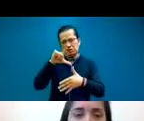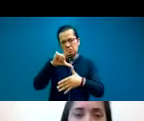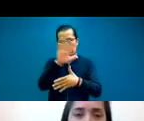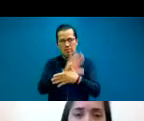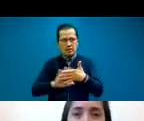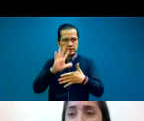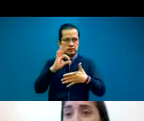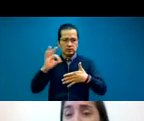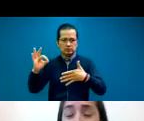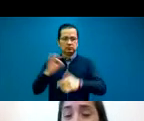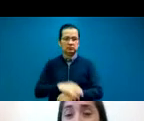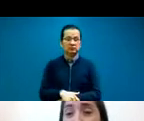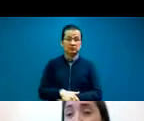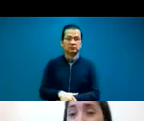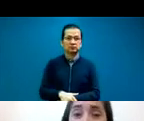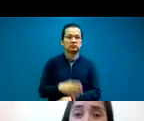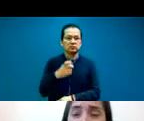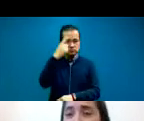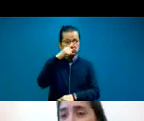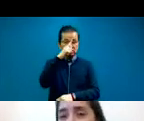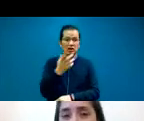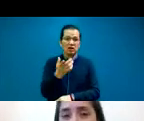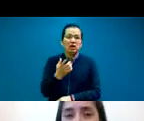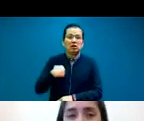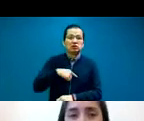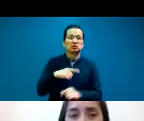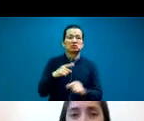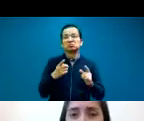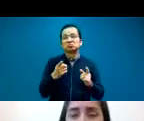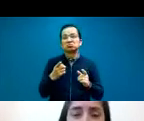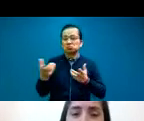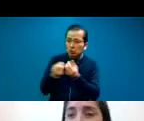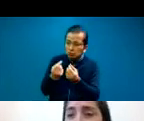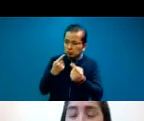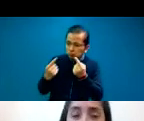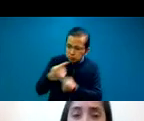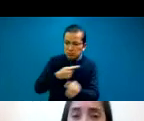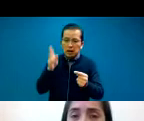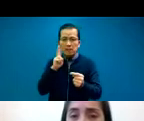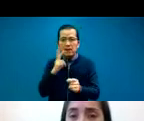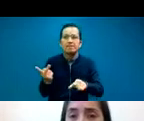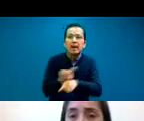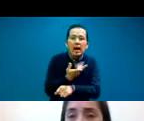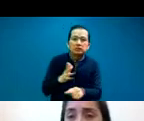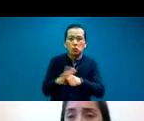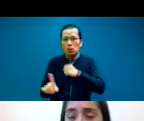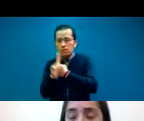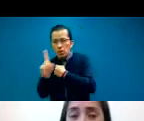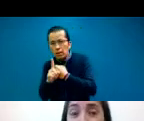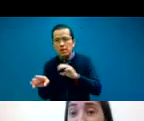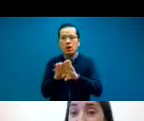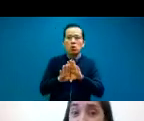para tratar distintas problemáticas, buscar soluciones y pensar políticas de interpretación